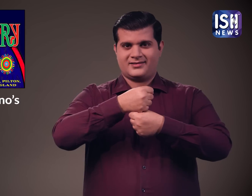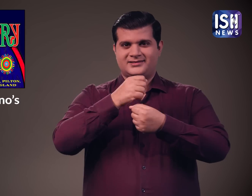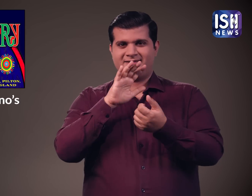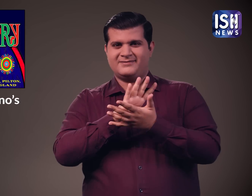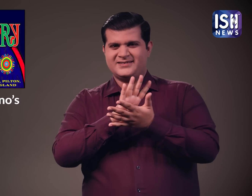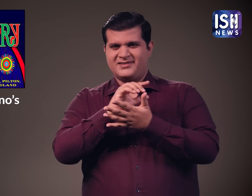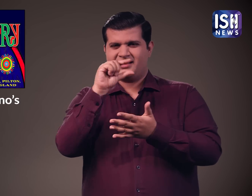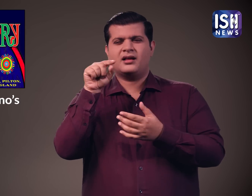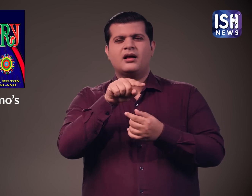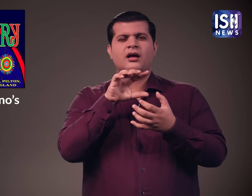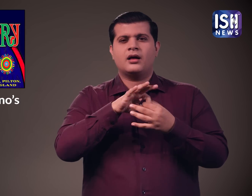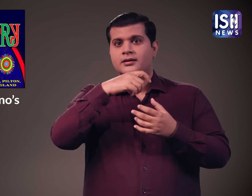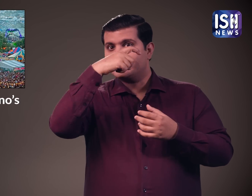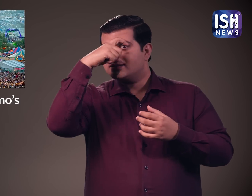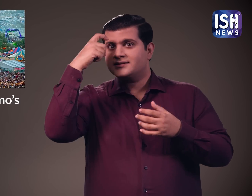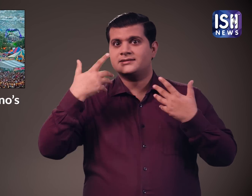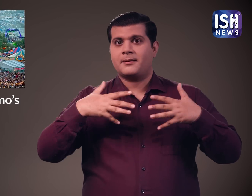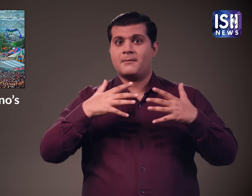पाँच दिवसिया समर फेस्टिवल मनाया गया था